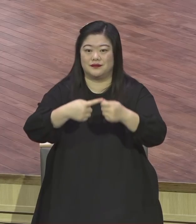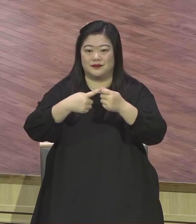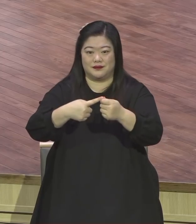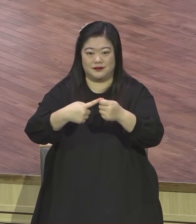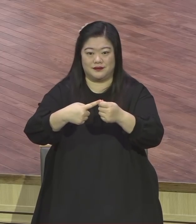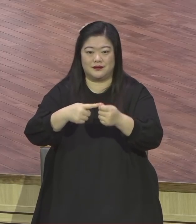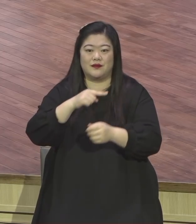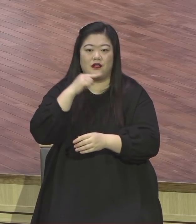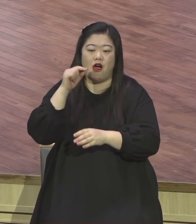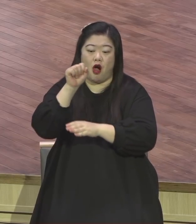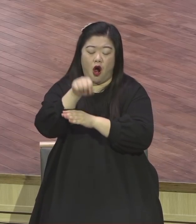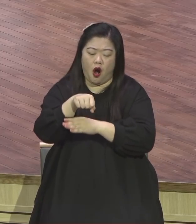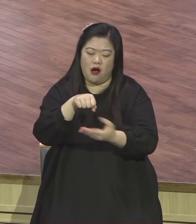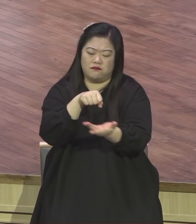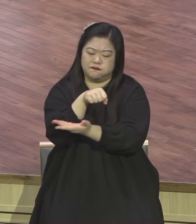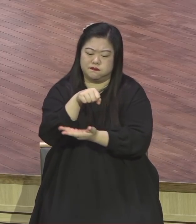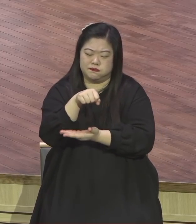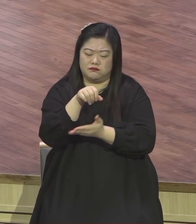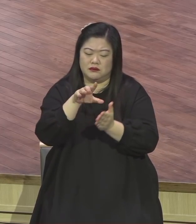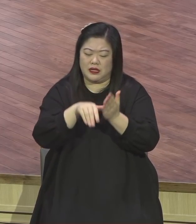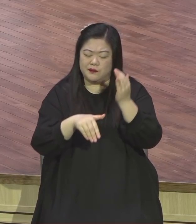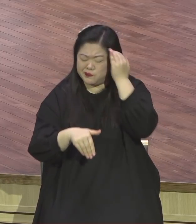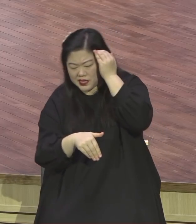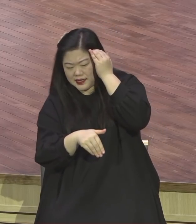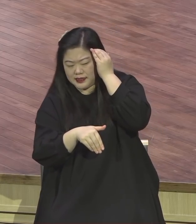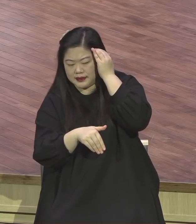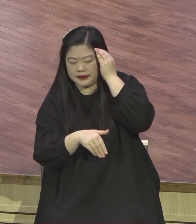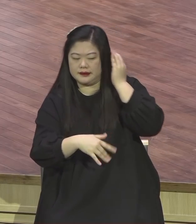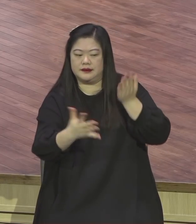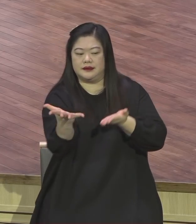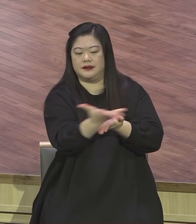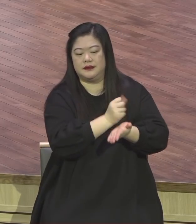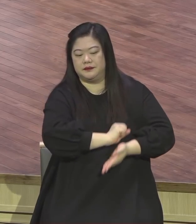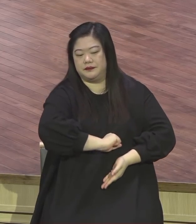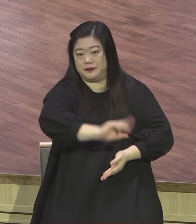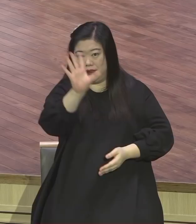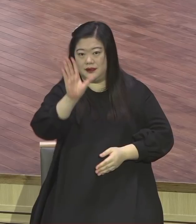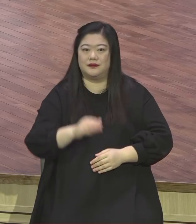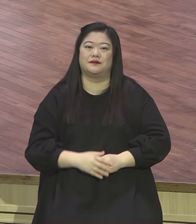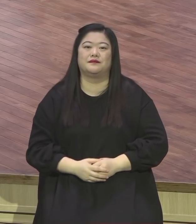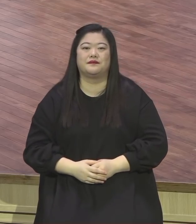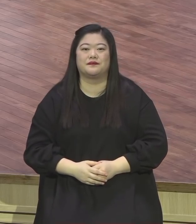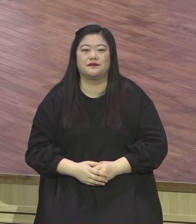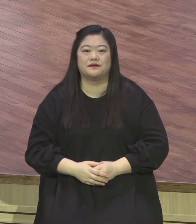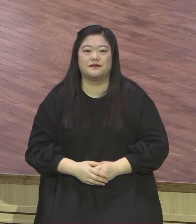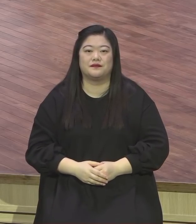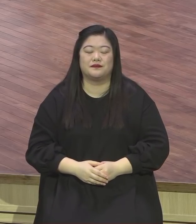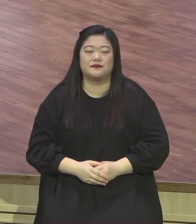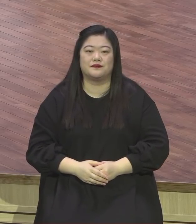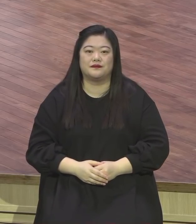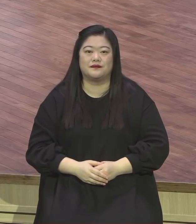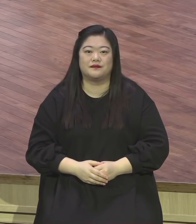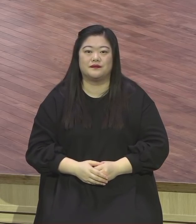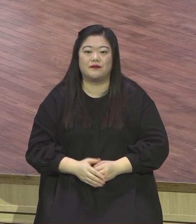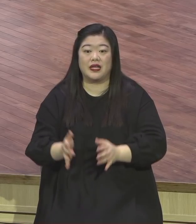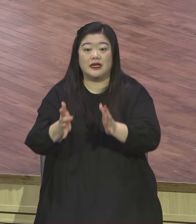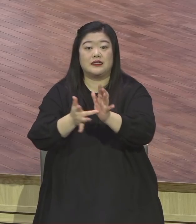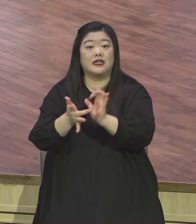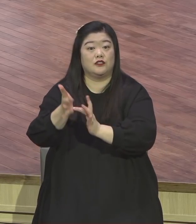예수님께서는 본문을 통해서 네 가지 밭을 말씀하셨어요. 네 가지 밭. 그